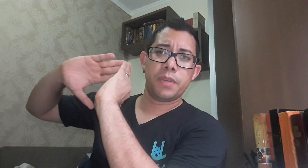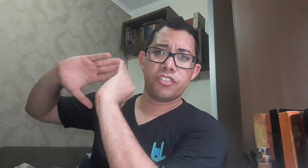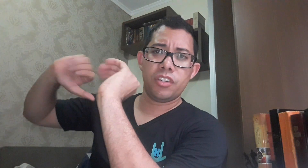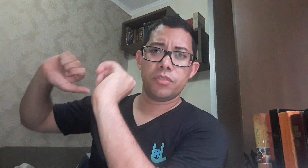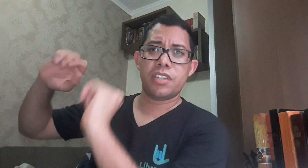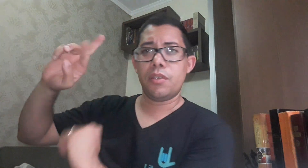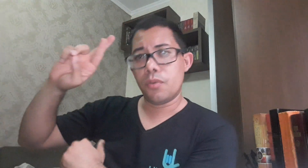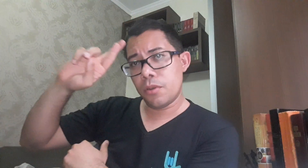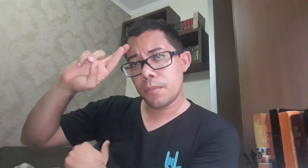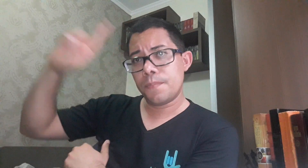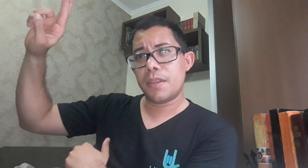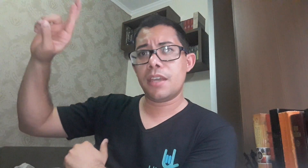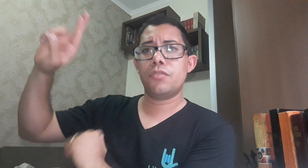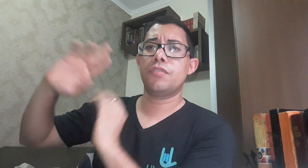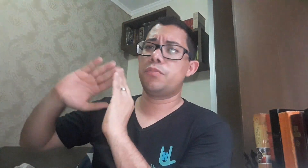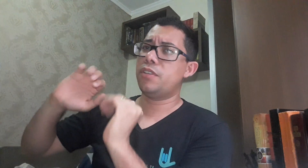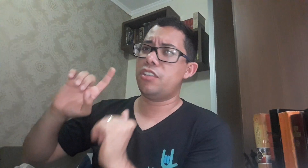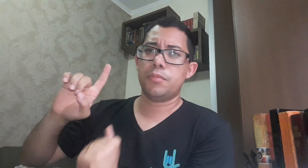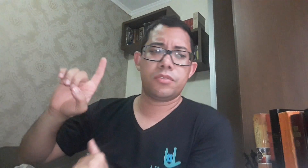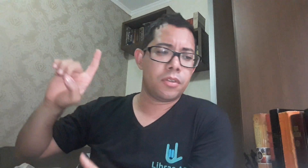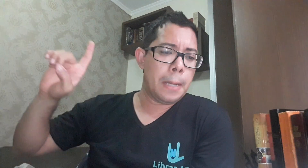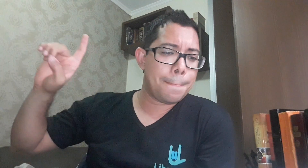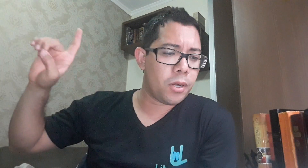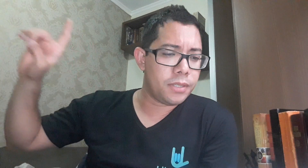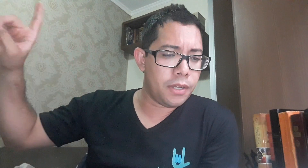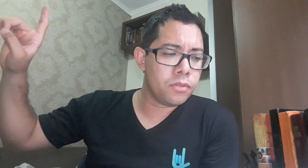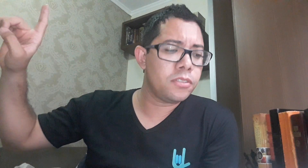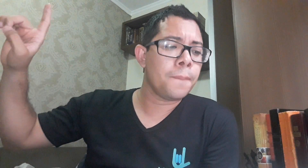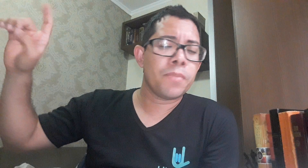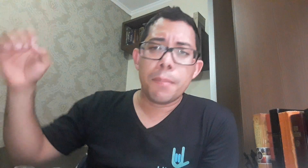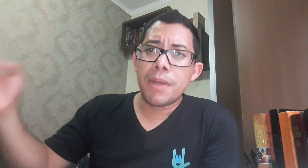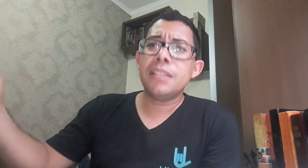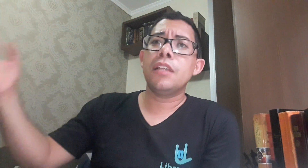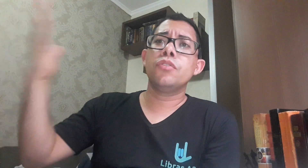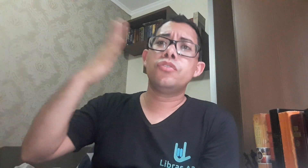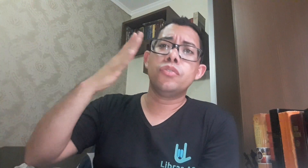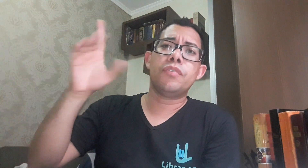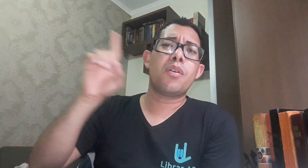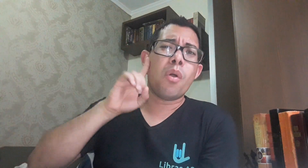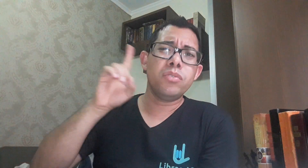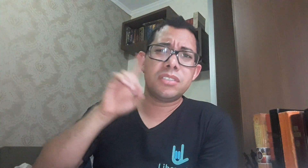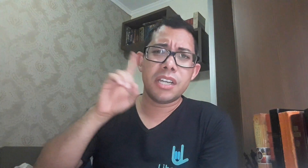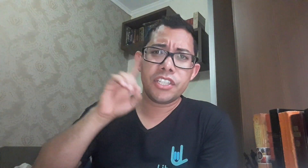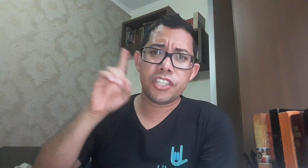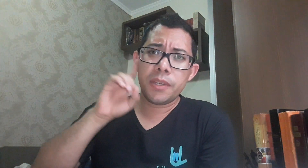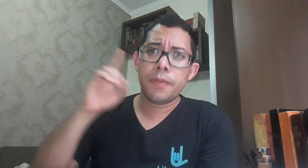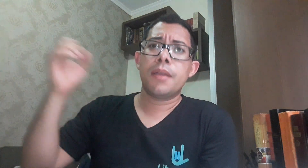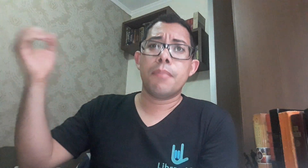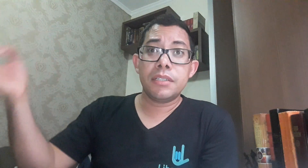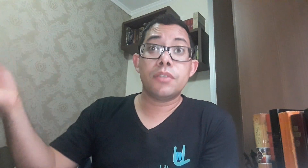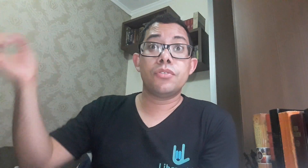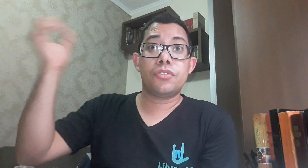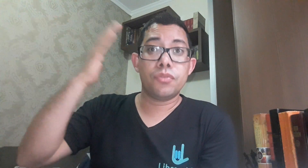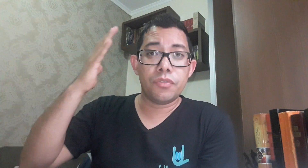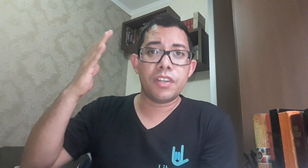Pedimos Senhor, Chuvas Pedimos Ó Deus, Manda-nos Chuva Constante, Manda-nos Chuva